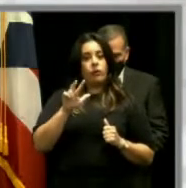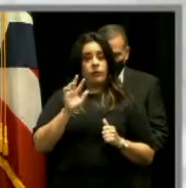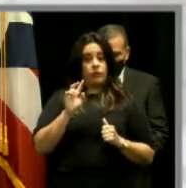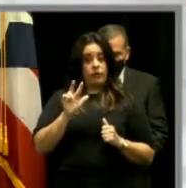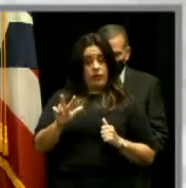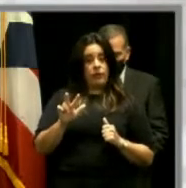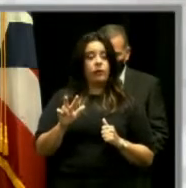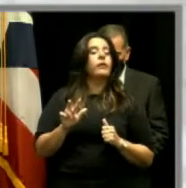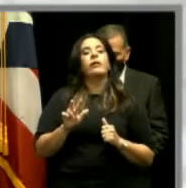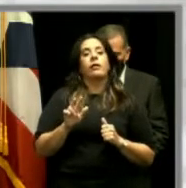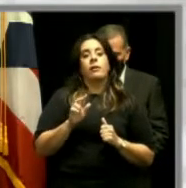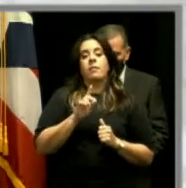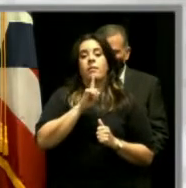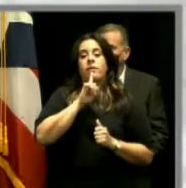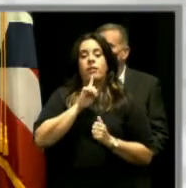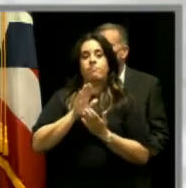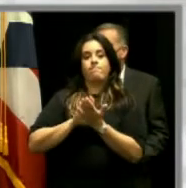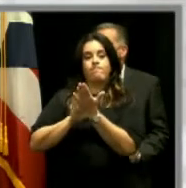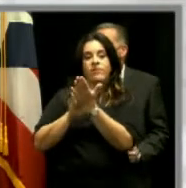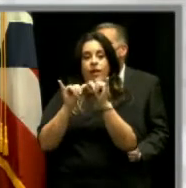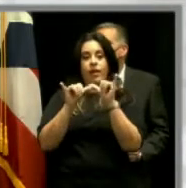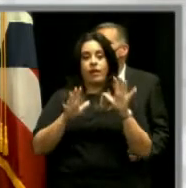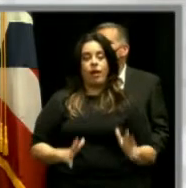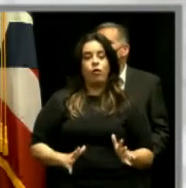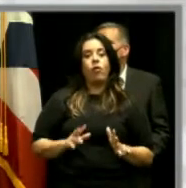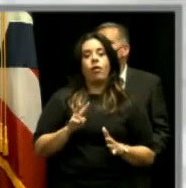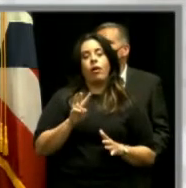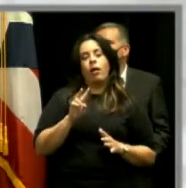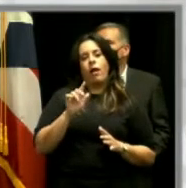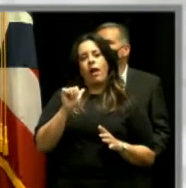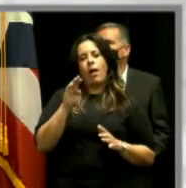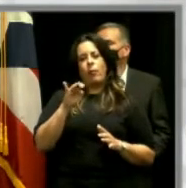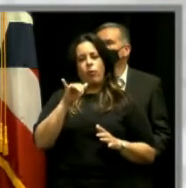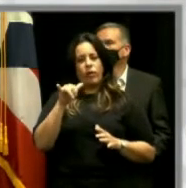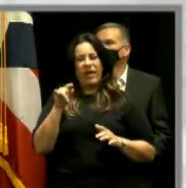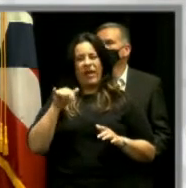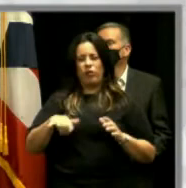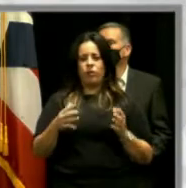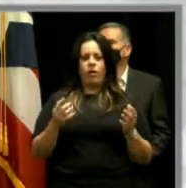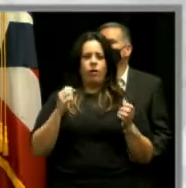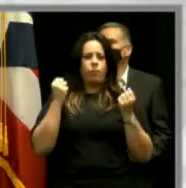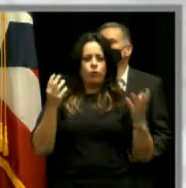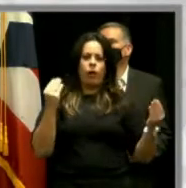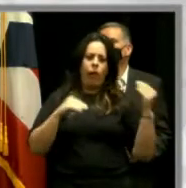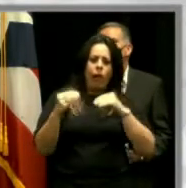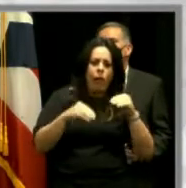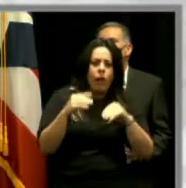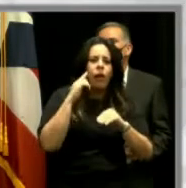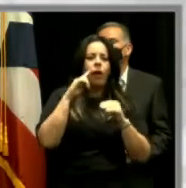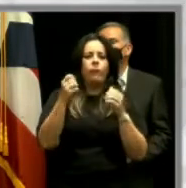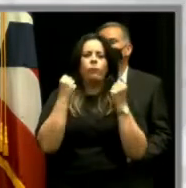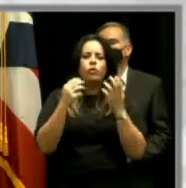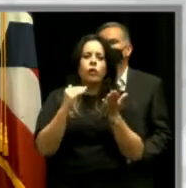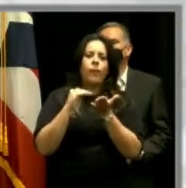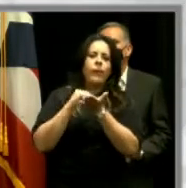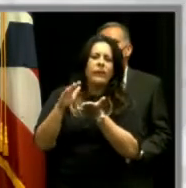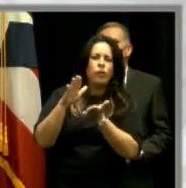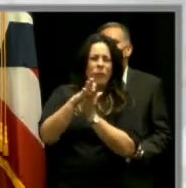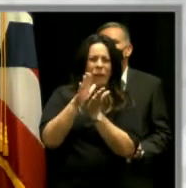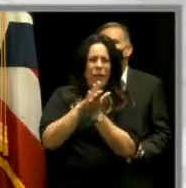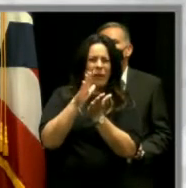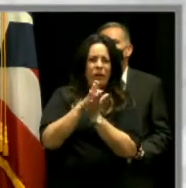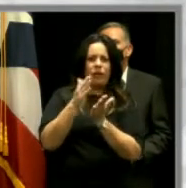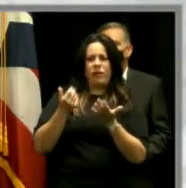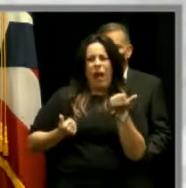también al ingeniero Lavoie, porque todo esto es un rompercabezas que necesita muchos permisos, mucha colaboración